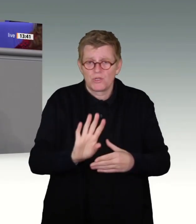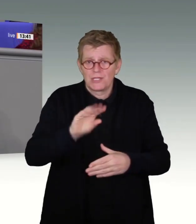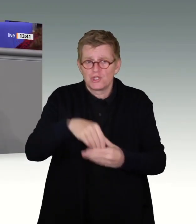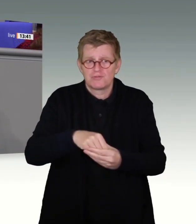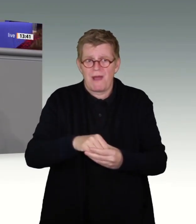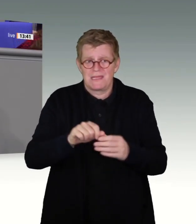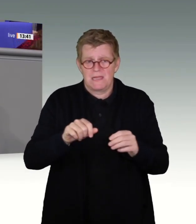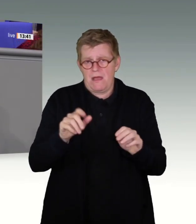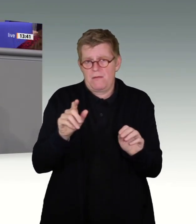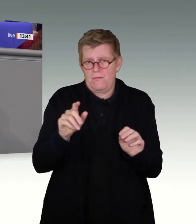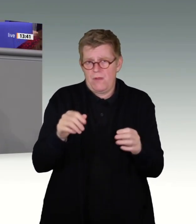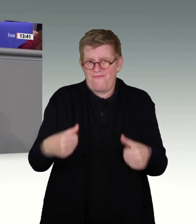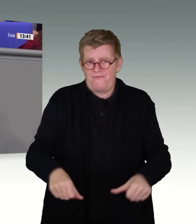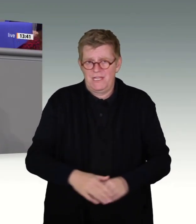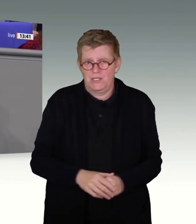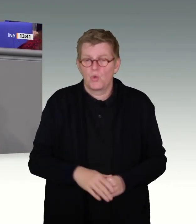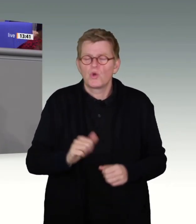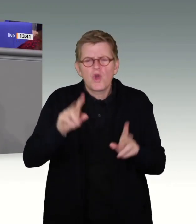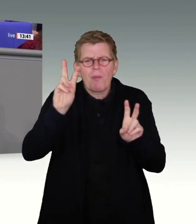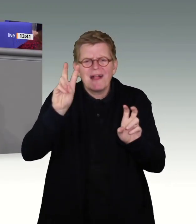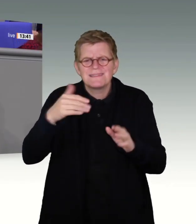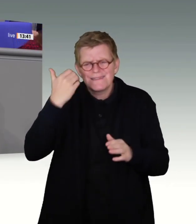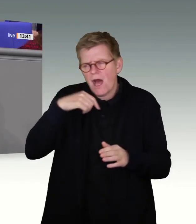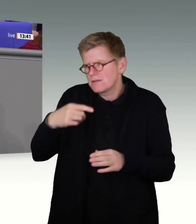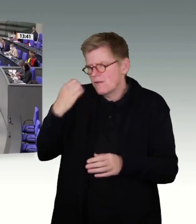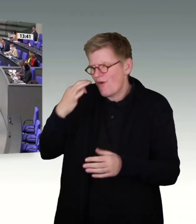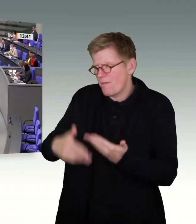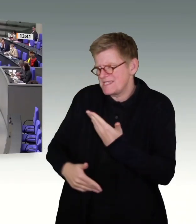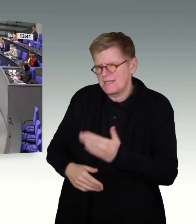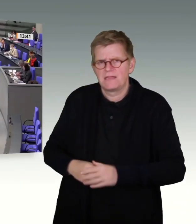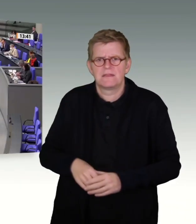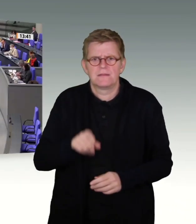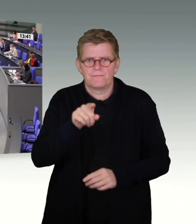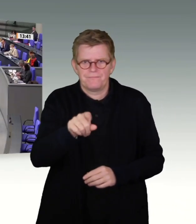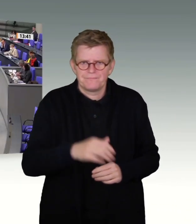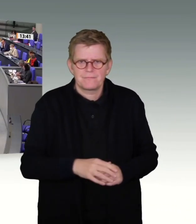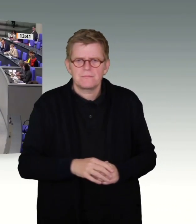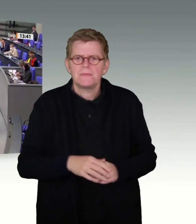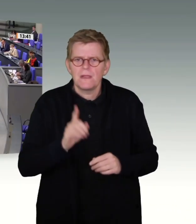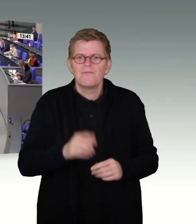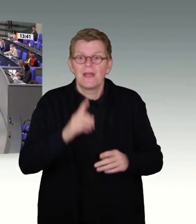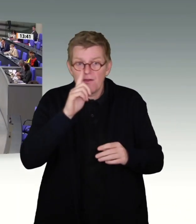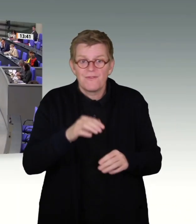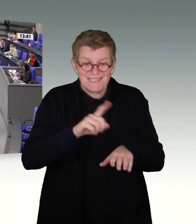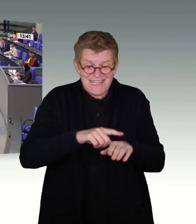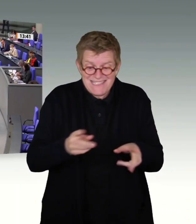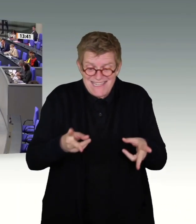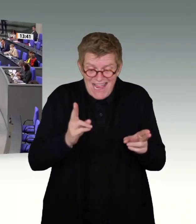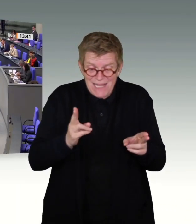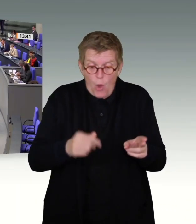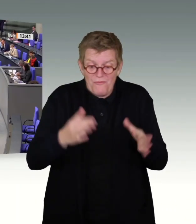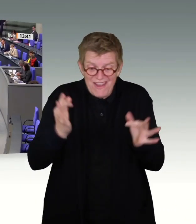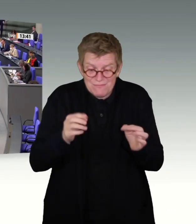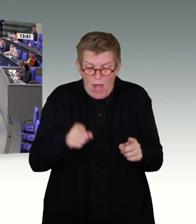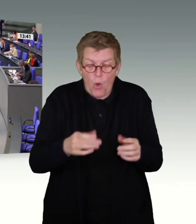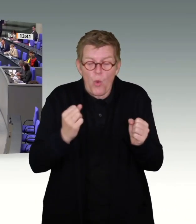Präsidentin. Absolut notwendiger, begrenzter Zeitraum. Woran machen Sie denn fest, dass sechs Monate genau dieser